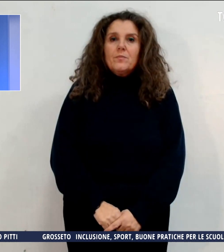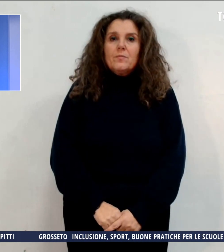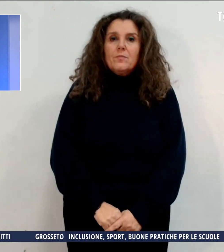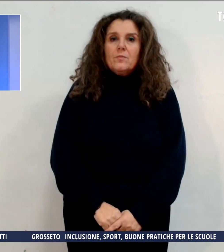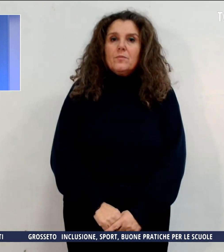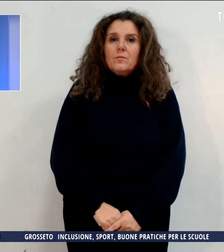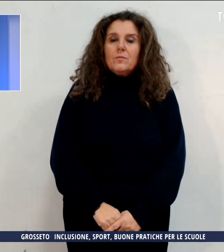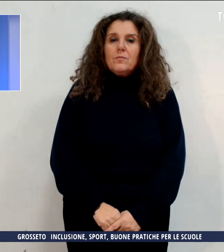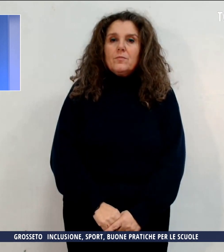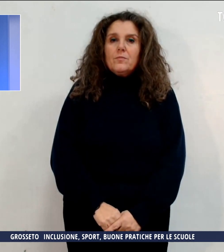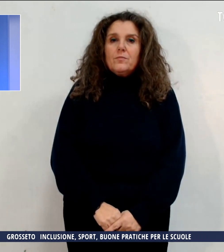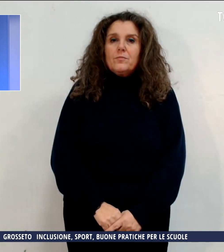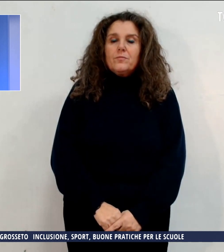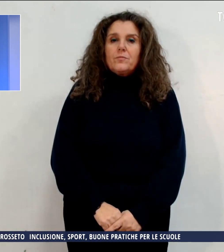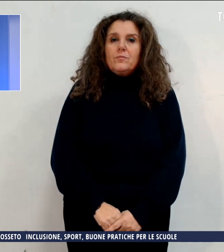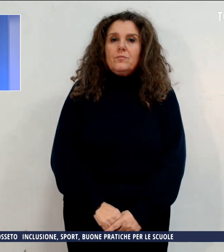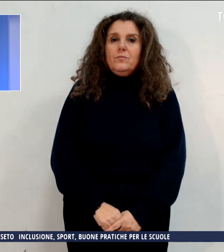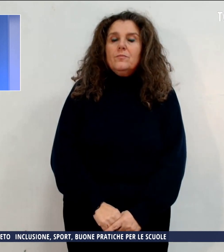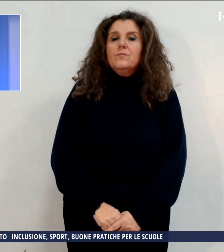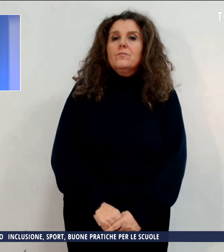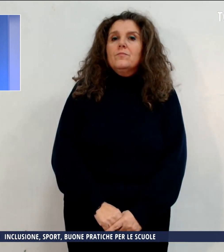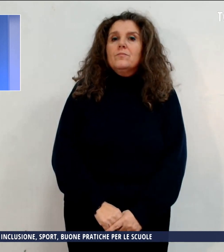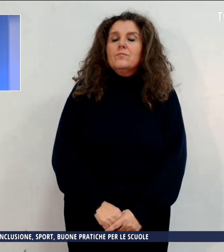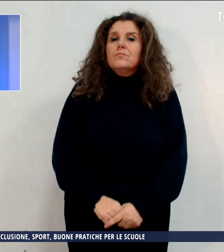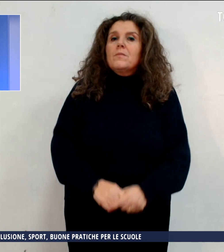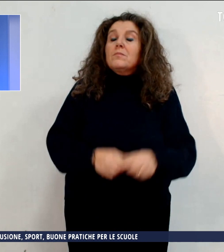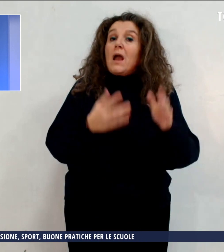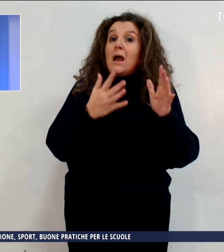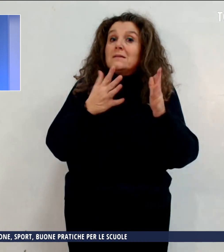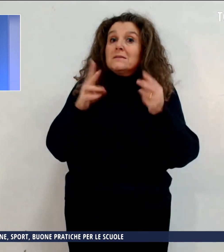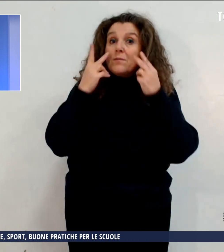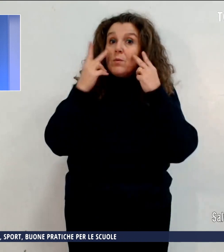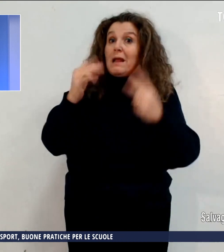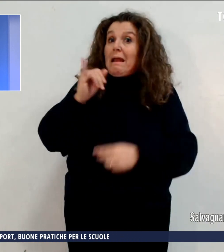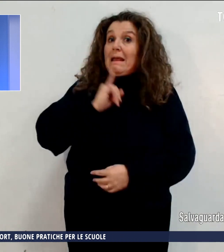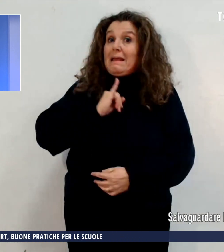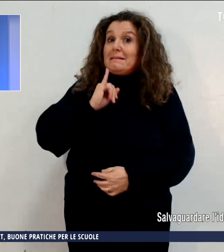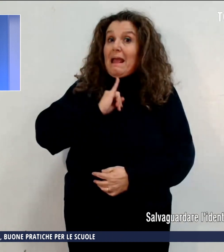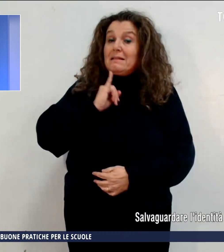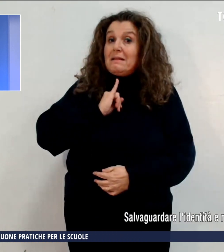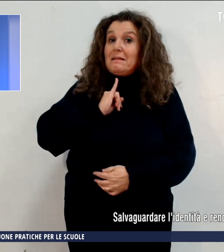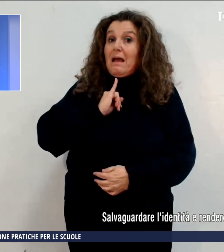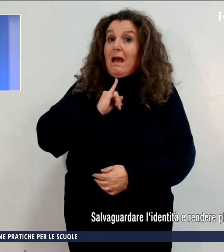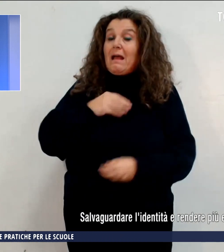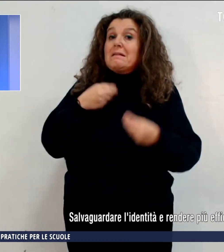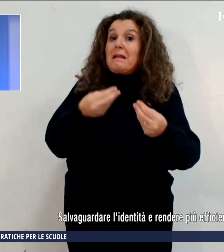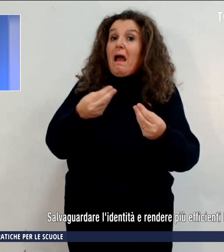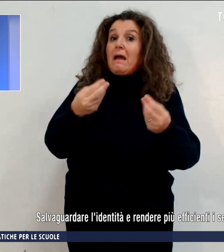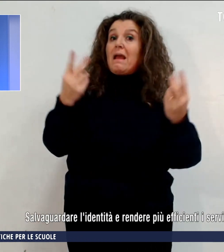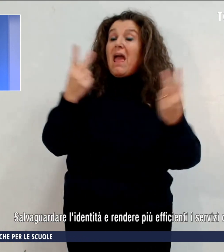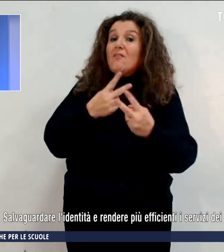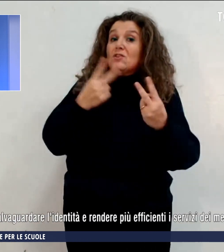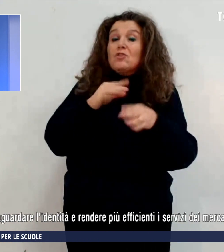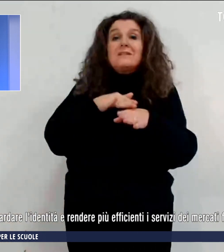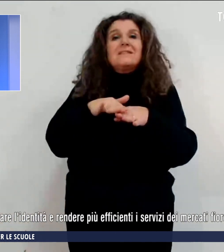Voltiamo pagina, salvaguardare l'identità e rendere più efficienti i servizi dei